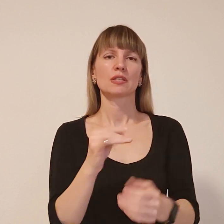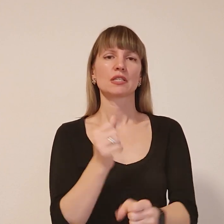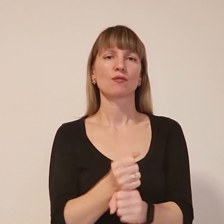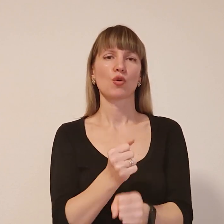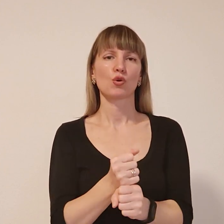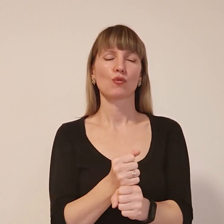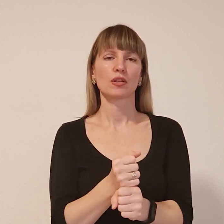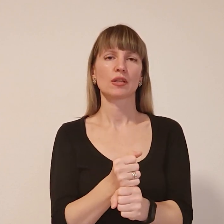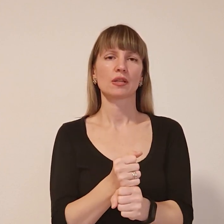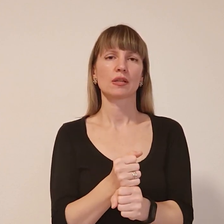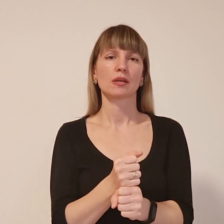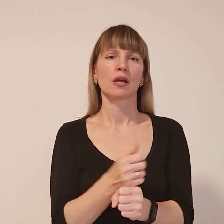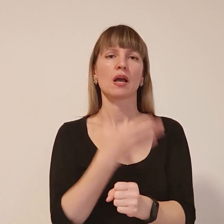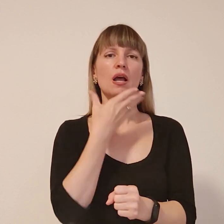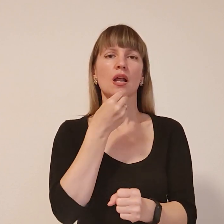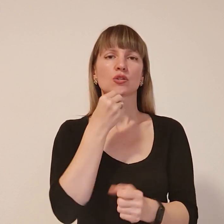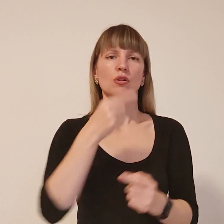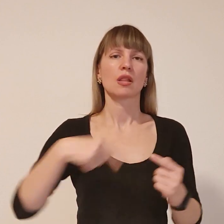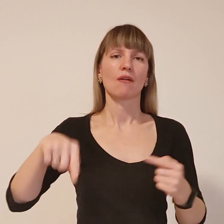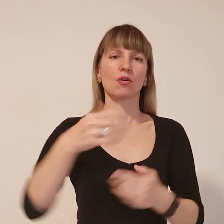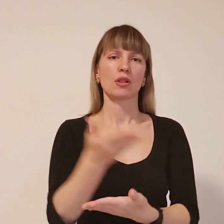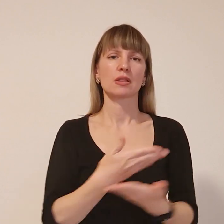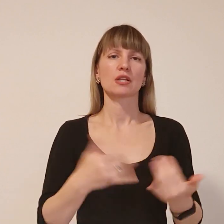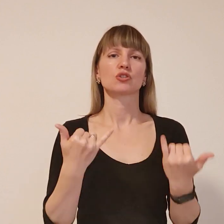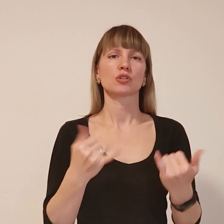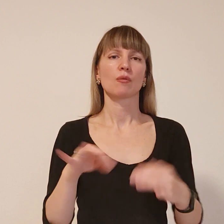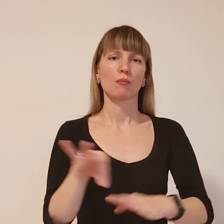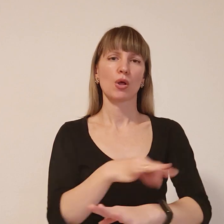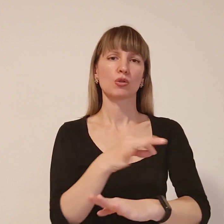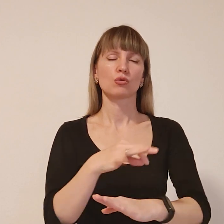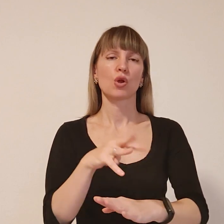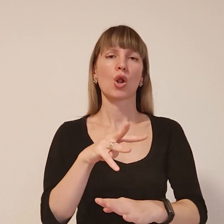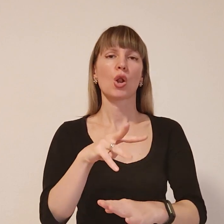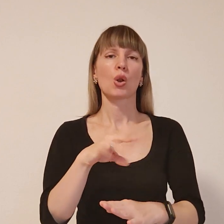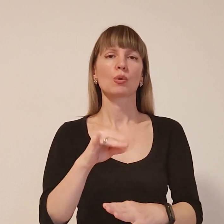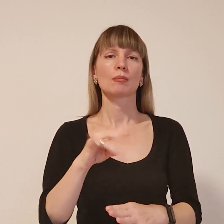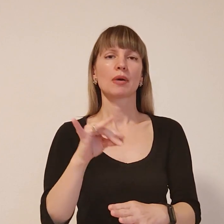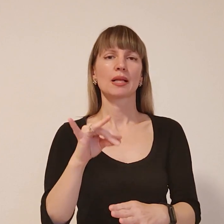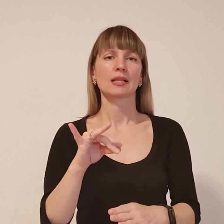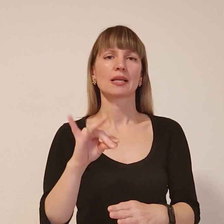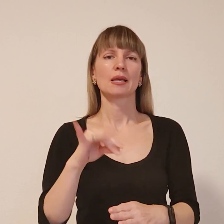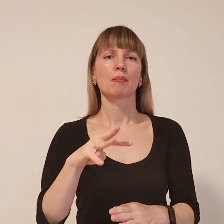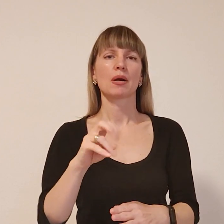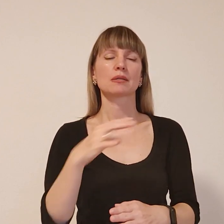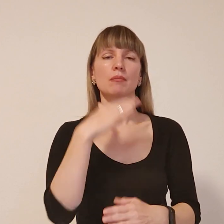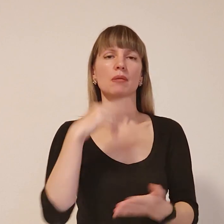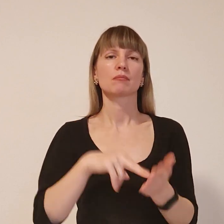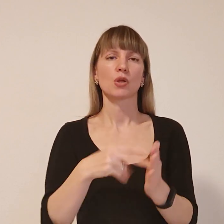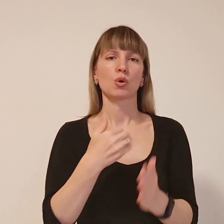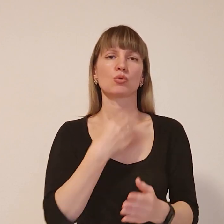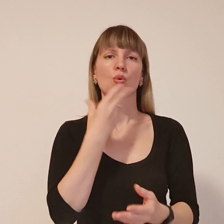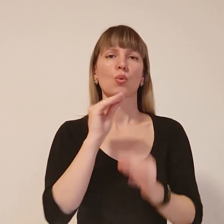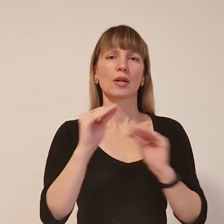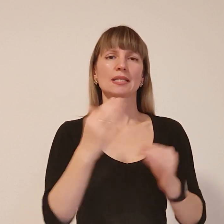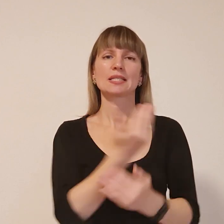красу навколо нас. Нині у подружжя Людмили і Максима ще багато планів. Зокрема, хочуть прикрасити і стіну однієї з